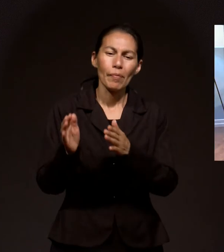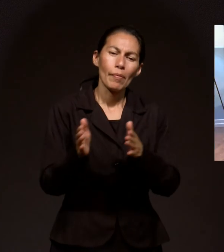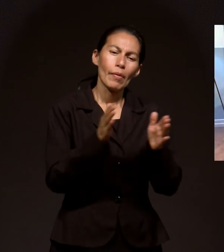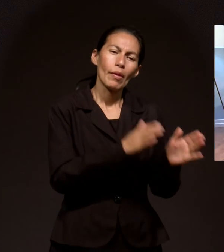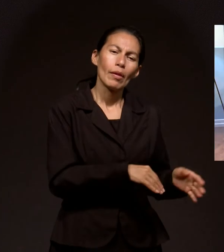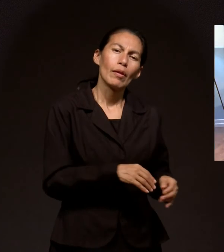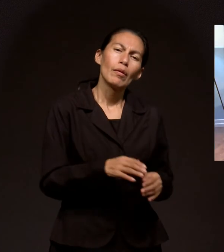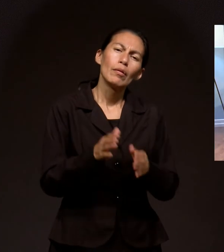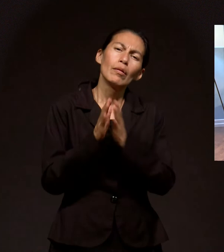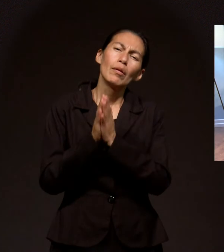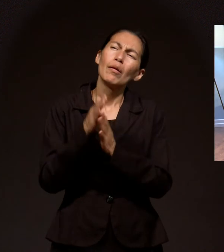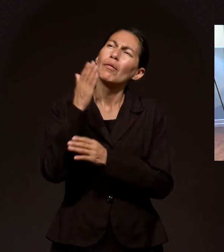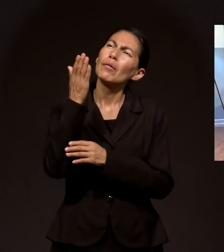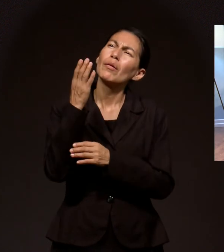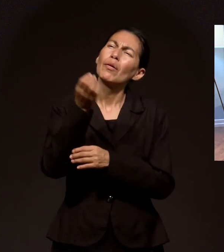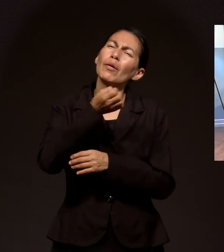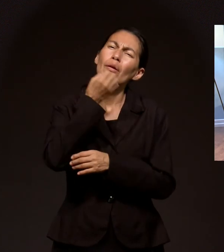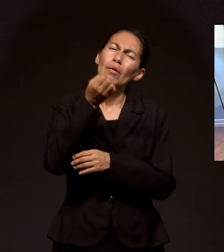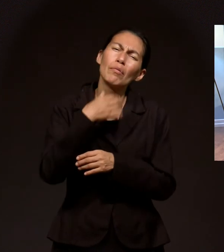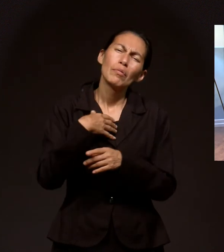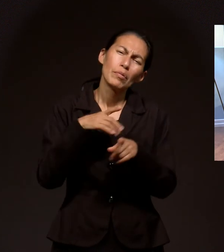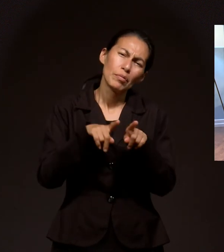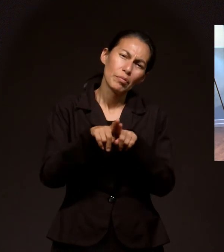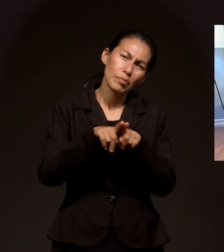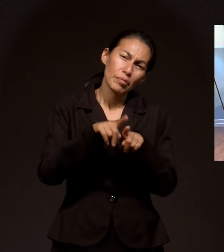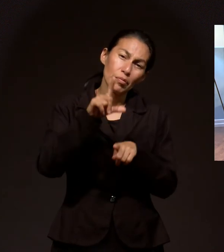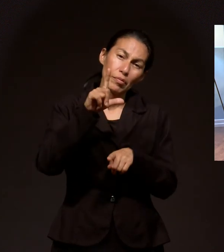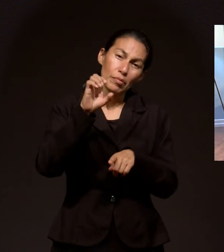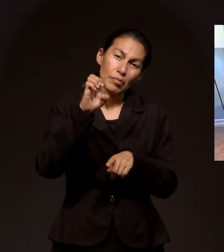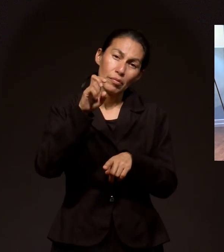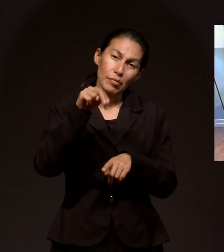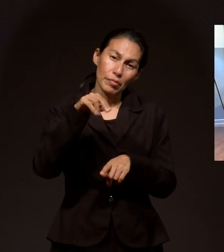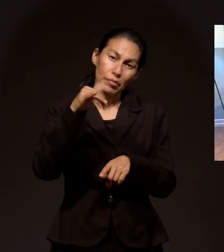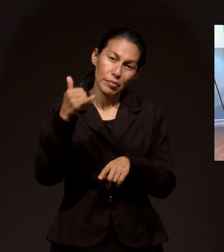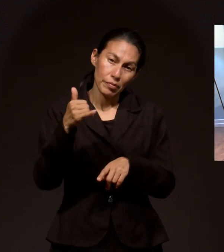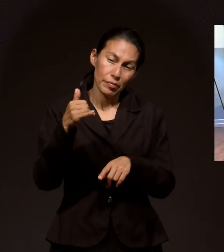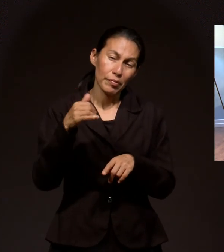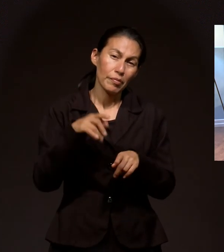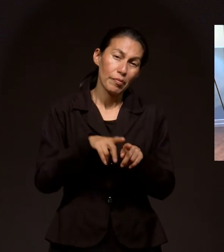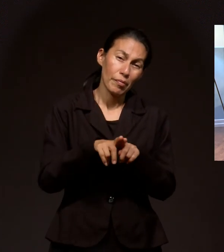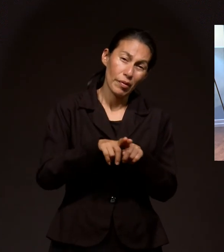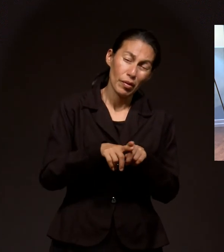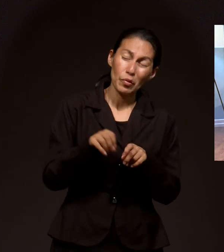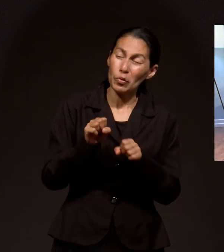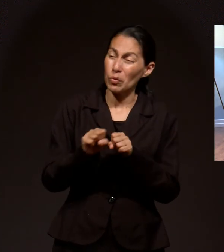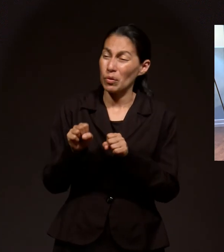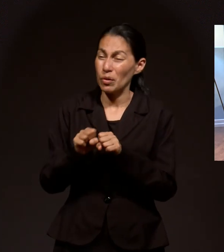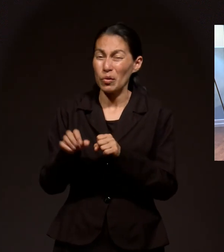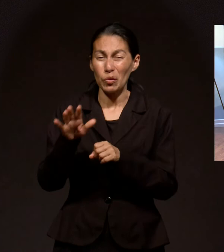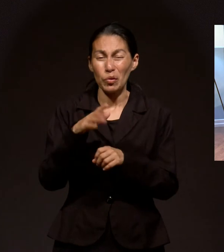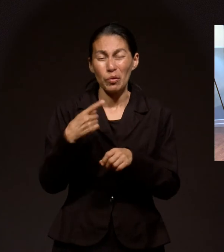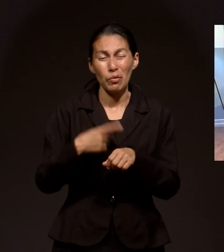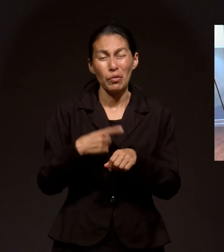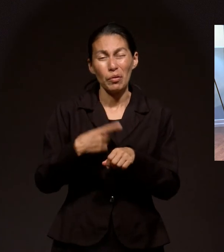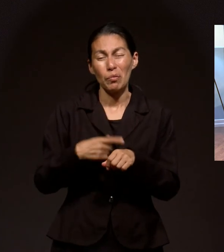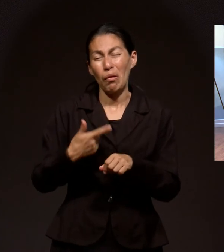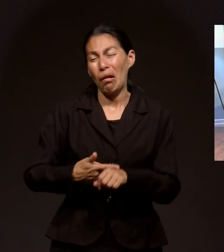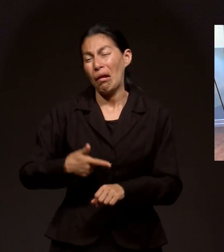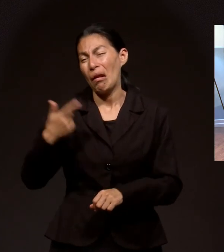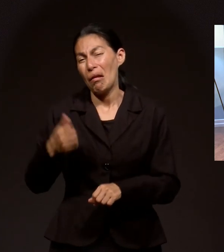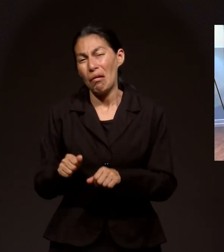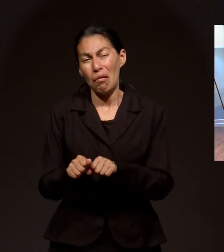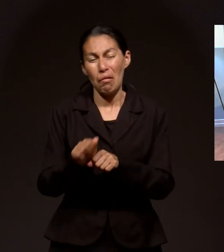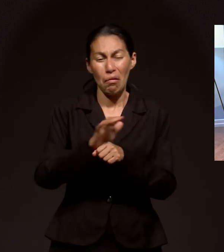Pido oración Por mi hermano Lenin Mi sobrinito Y mi cuñada Que están mal Dieron positivo A COVID